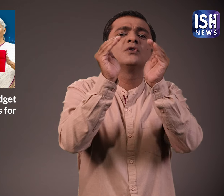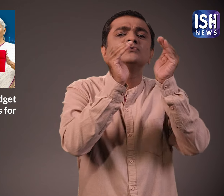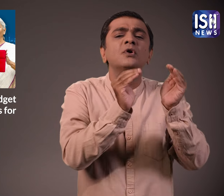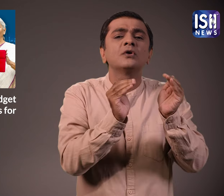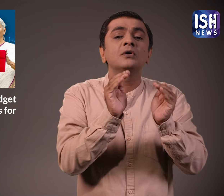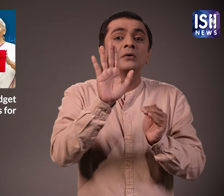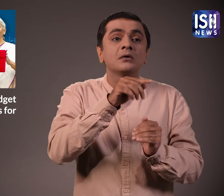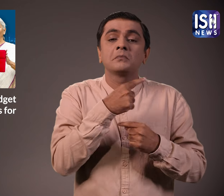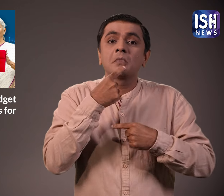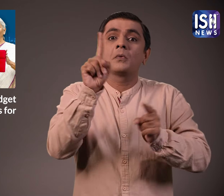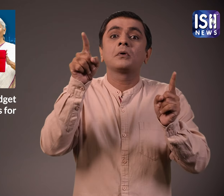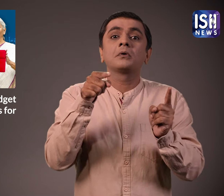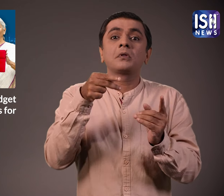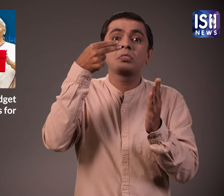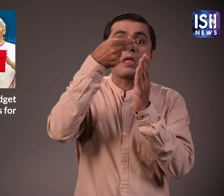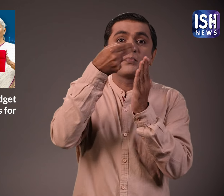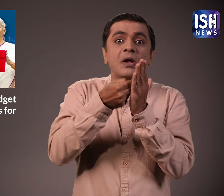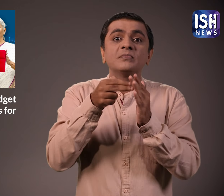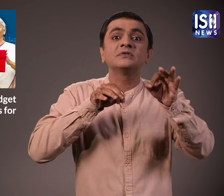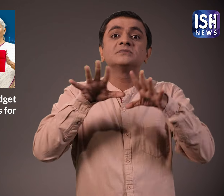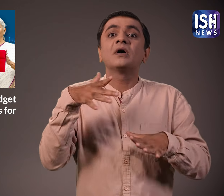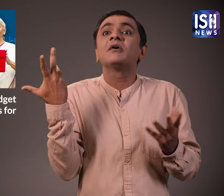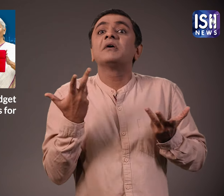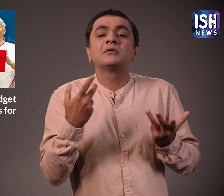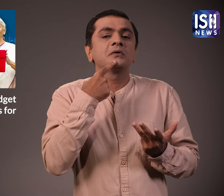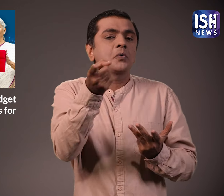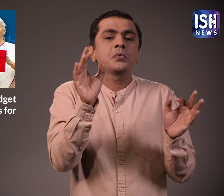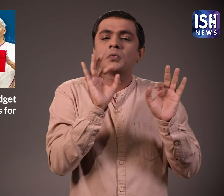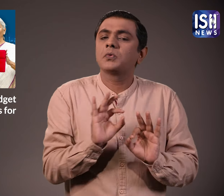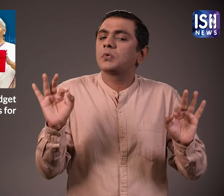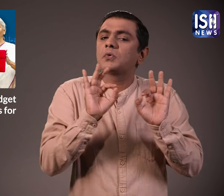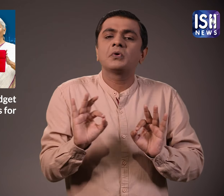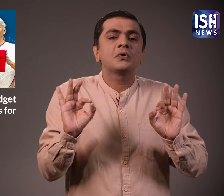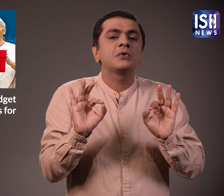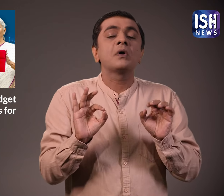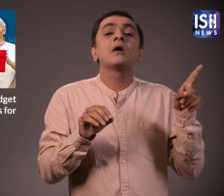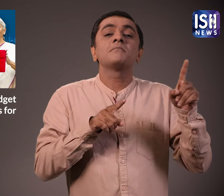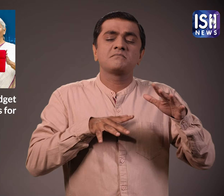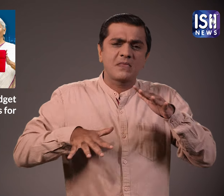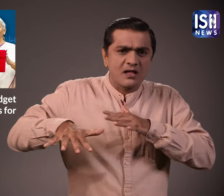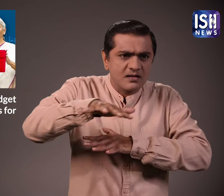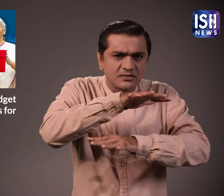हाला कि इन शहरों के नामों की घोशना नहीं की गई है सरकार ने इन शहरों